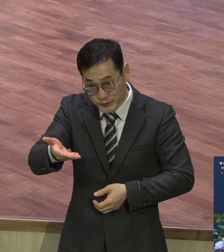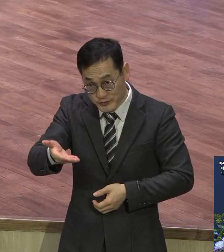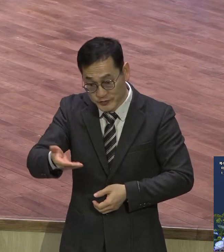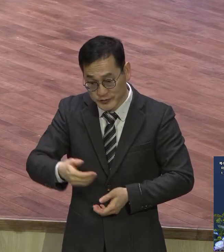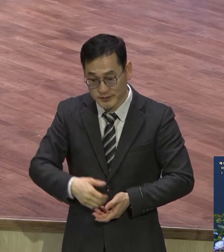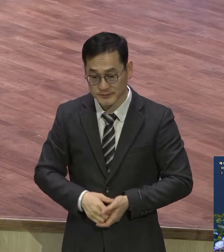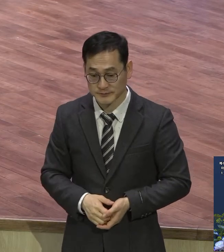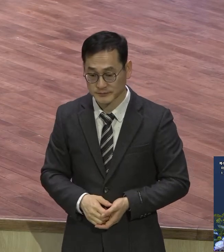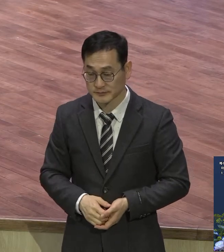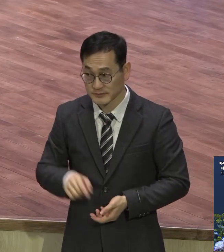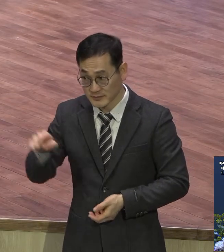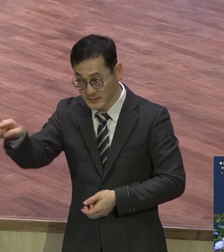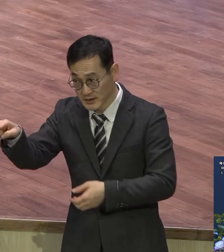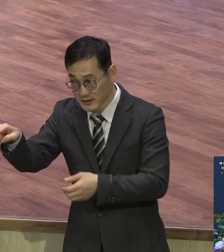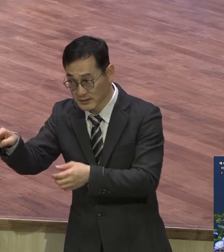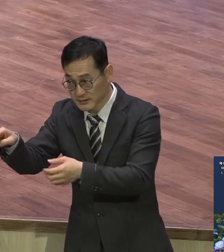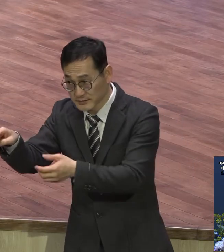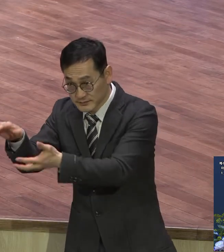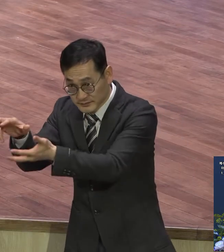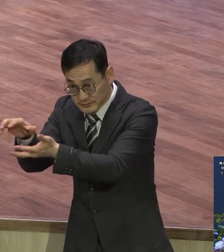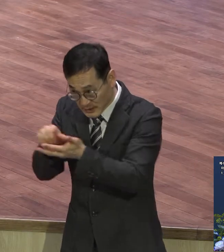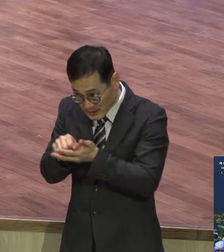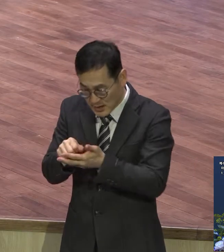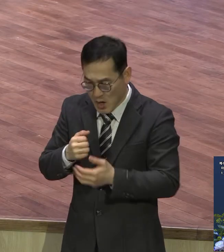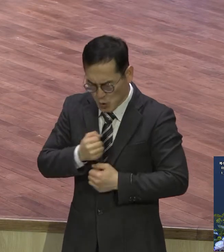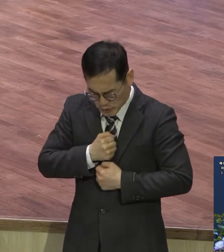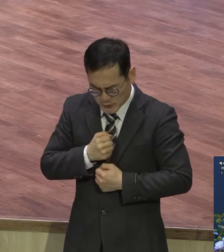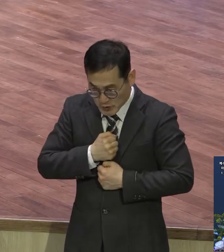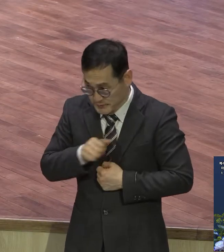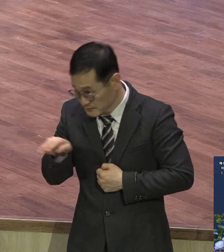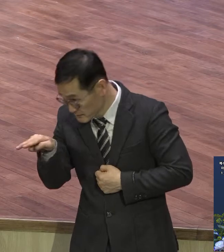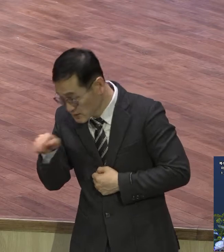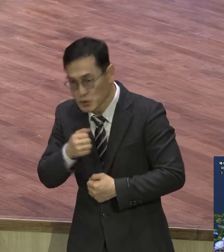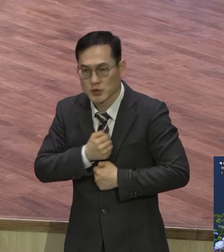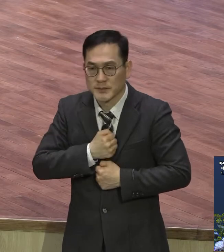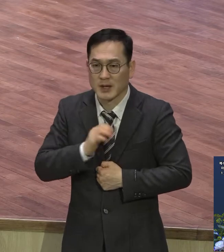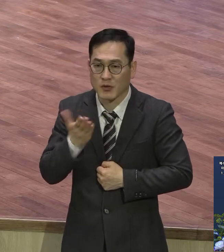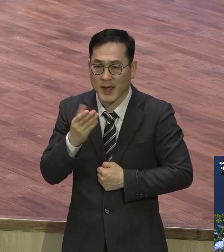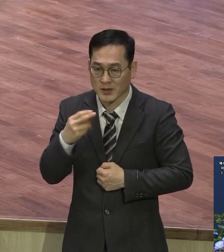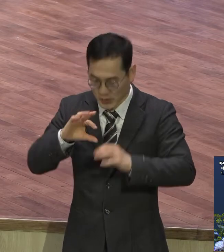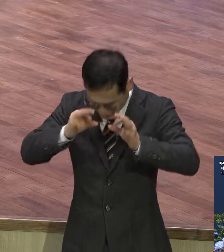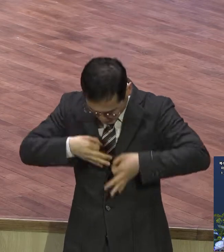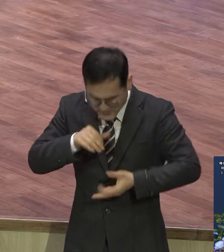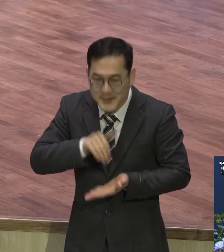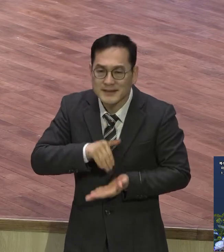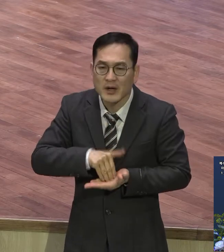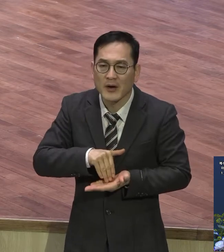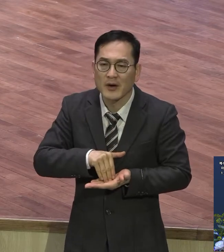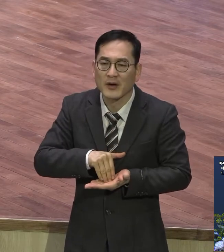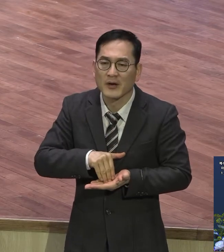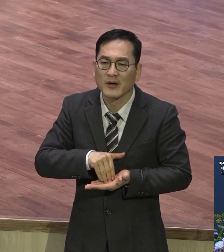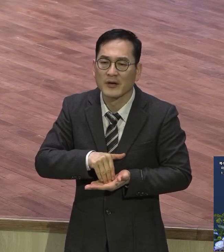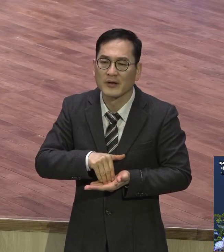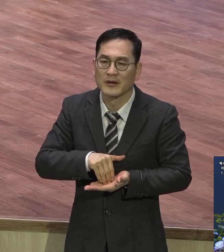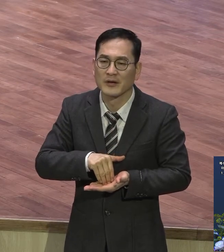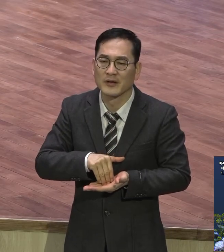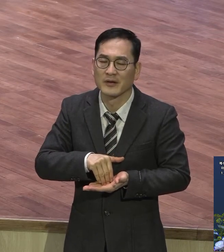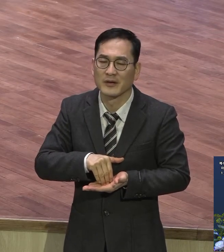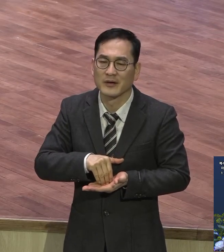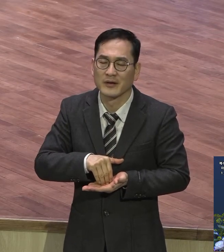반면 교사로 삼아서 우리가 반성해야 될 거 있다 라는 차원에서 글을